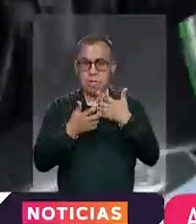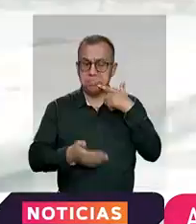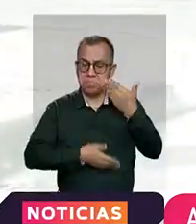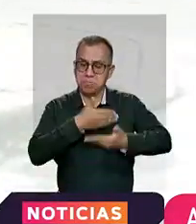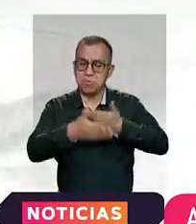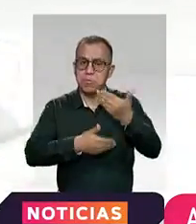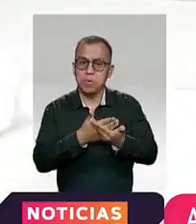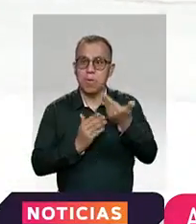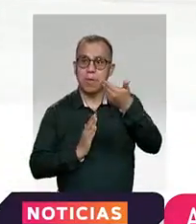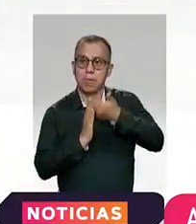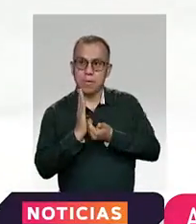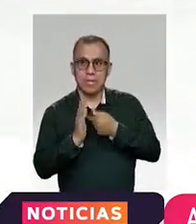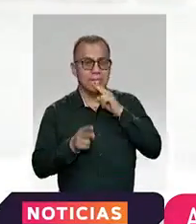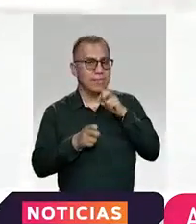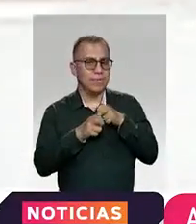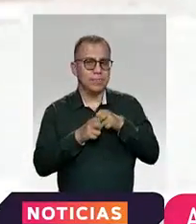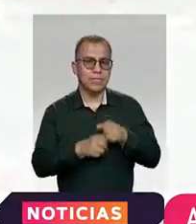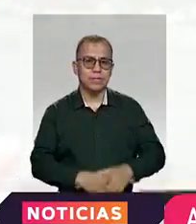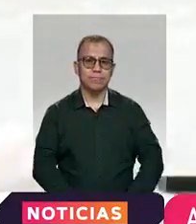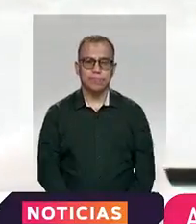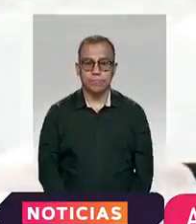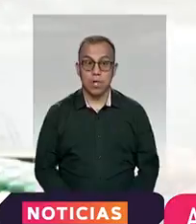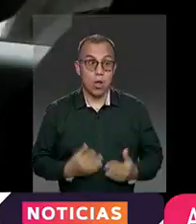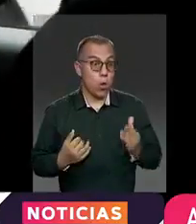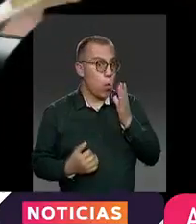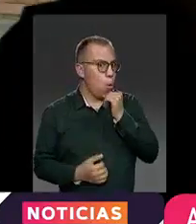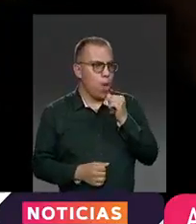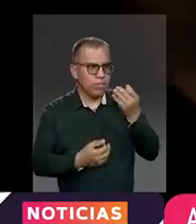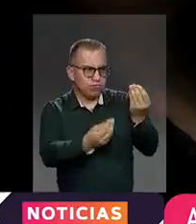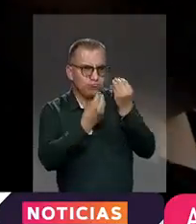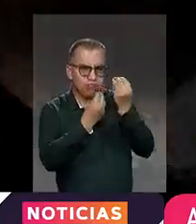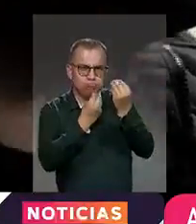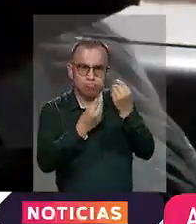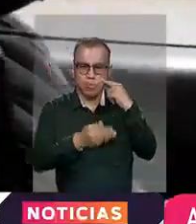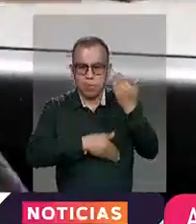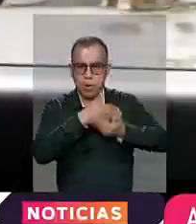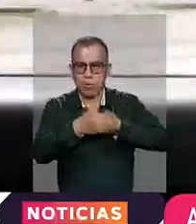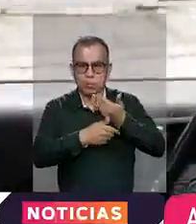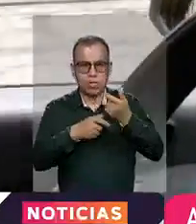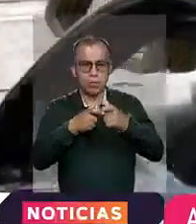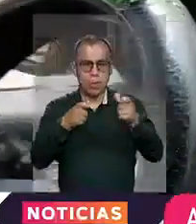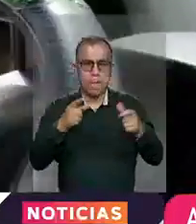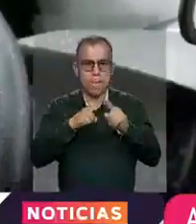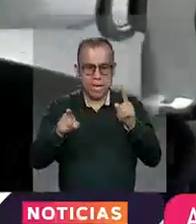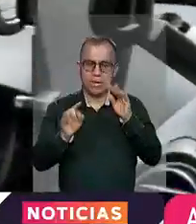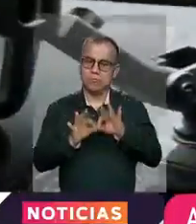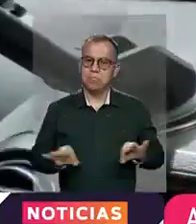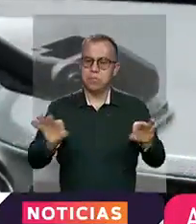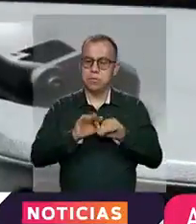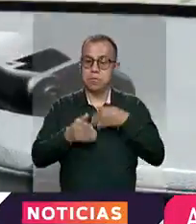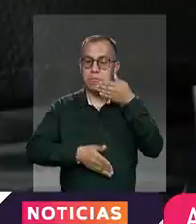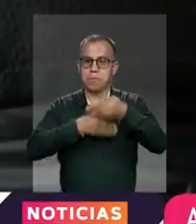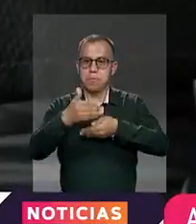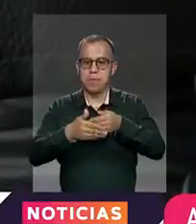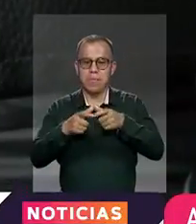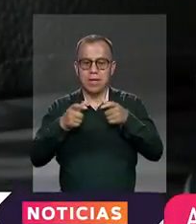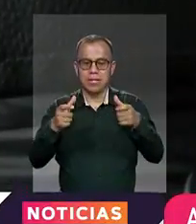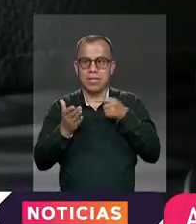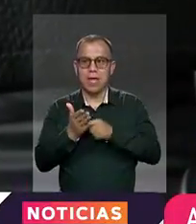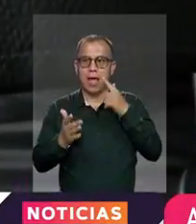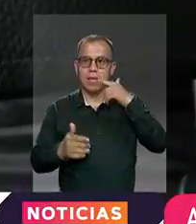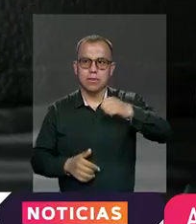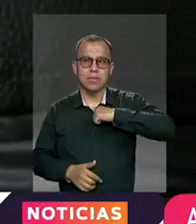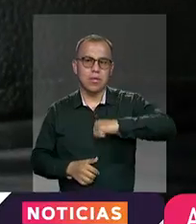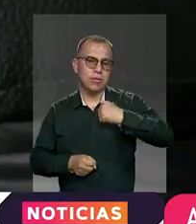proceso para el documento es difícil. No hay escuelas que se le midan a los trámites, pero recalca que la licencia garantiza su